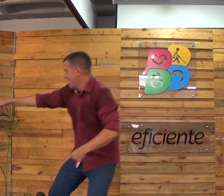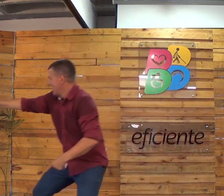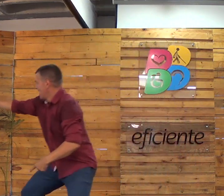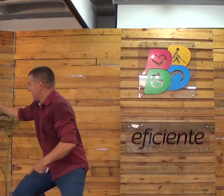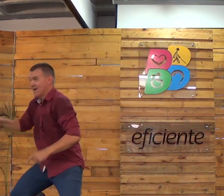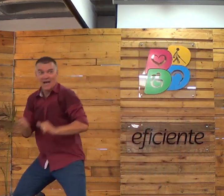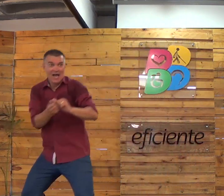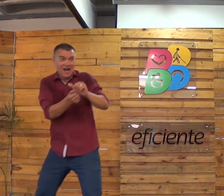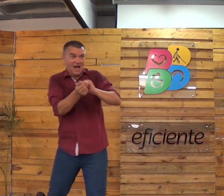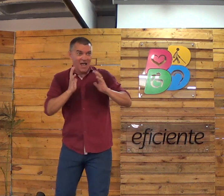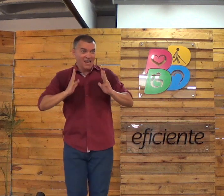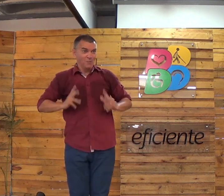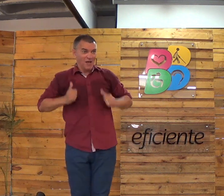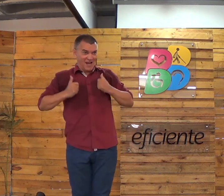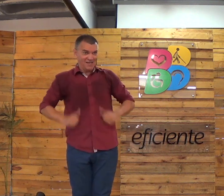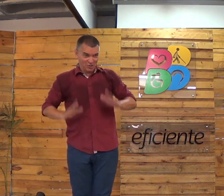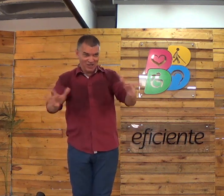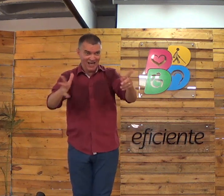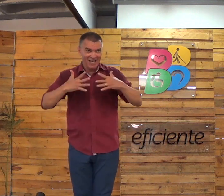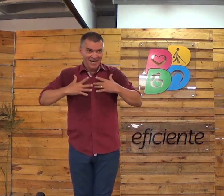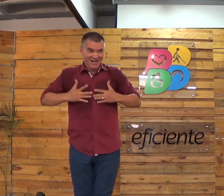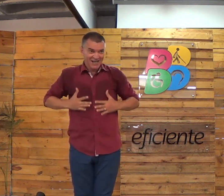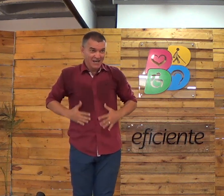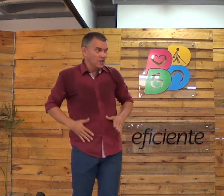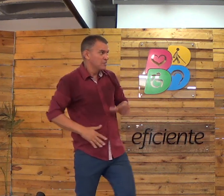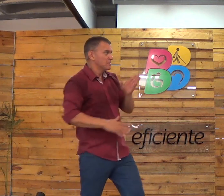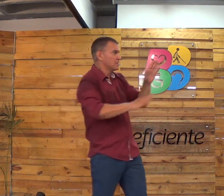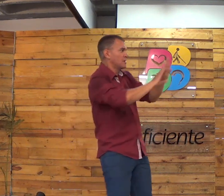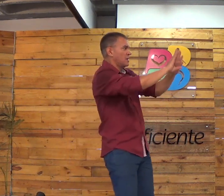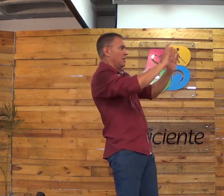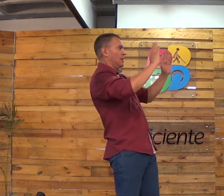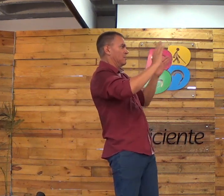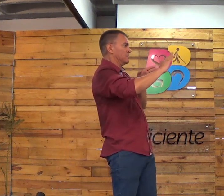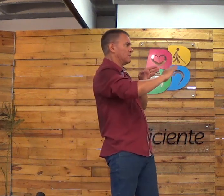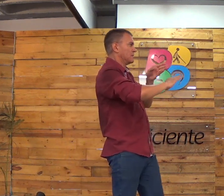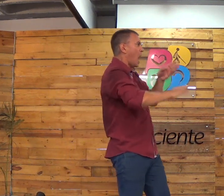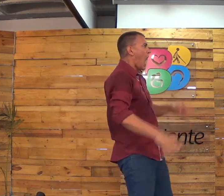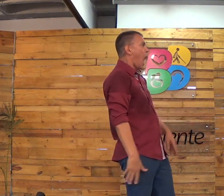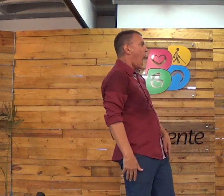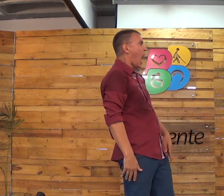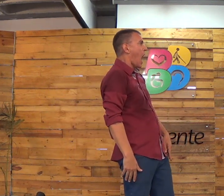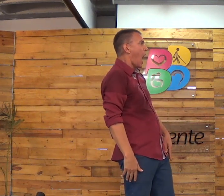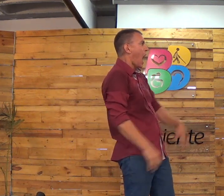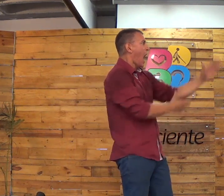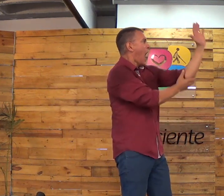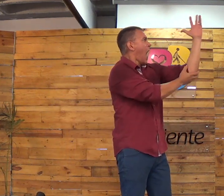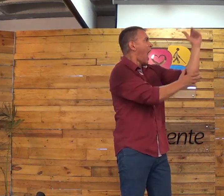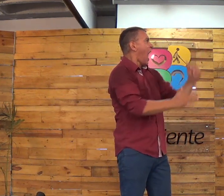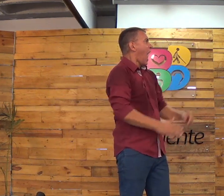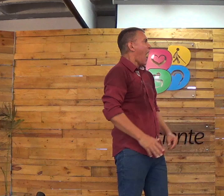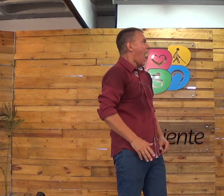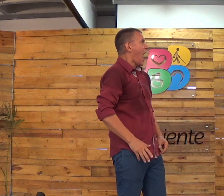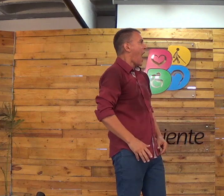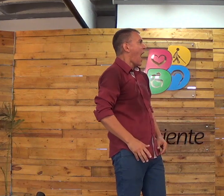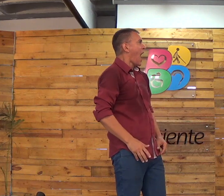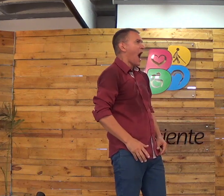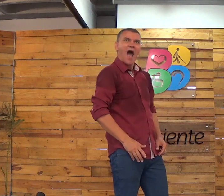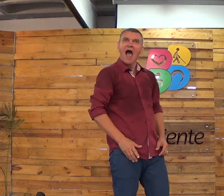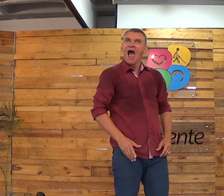brancas, porque aí o versículo feliz dos que lavam as suas roupas. Se você lavou as suas roupas e entrar no céu,